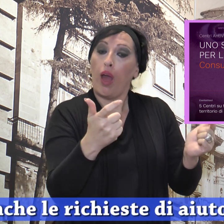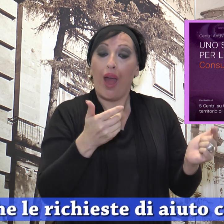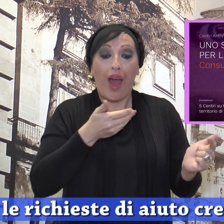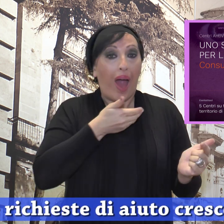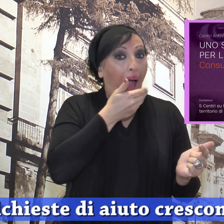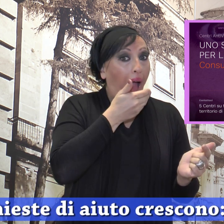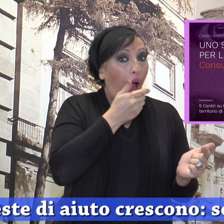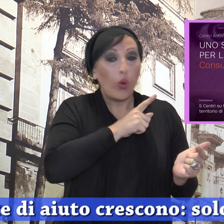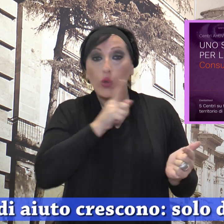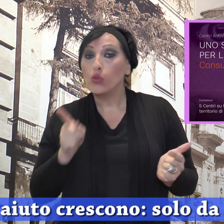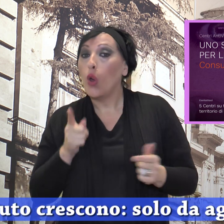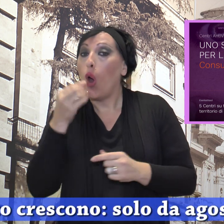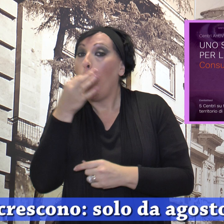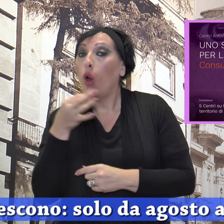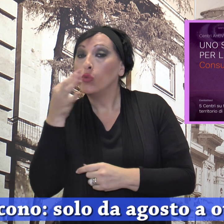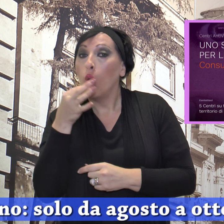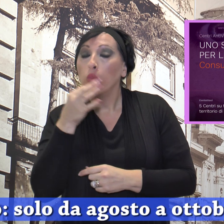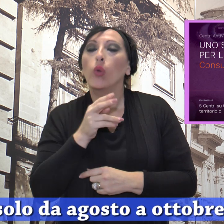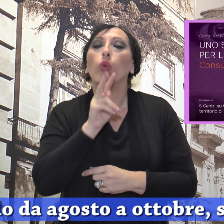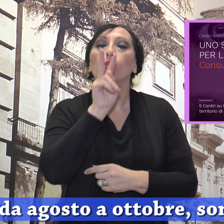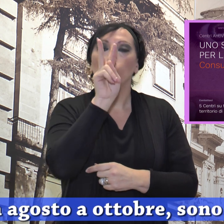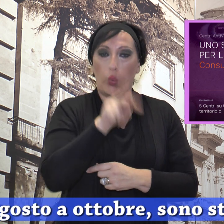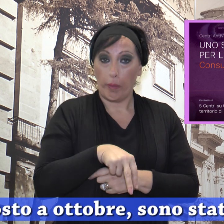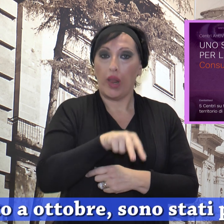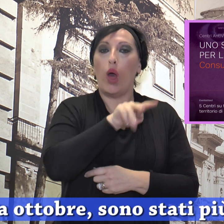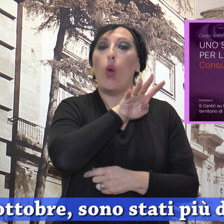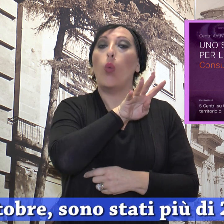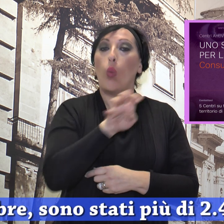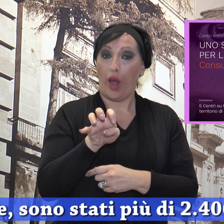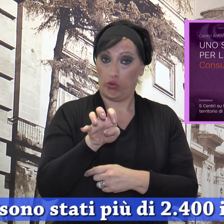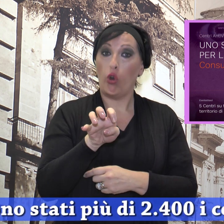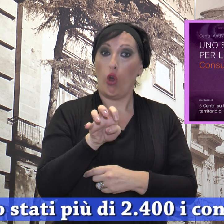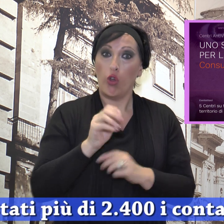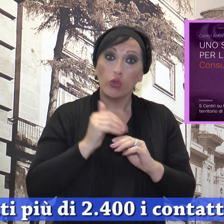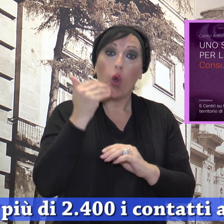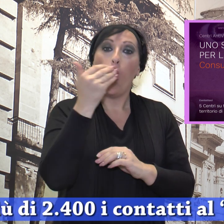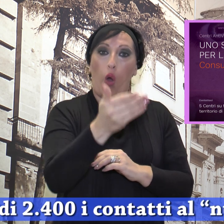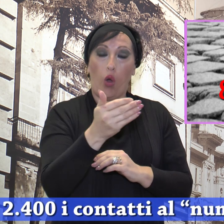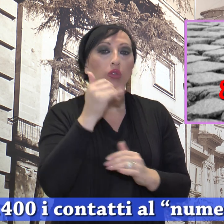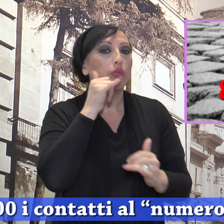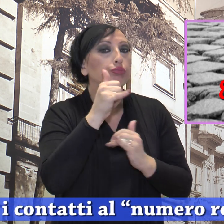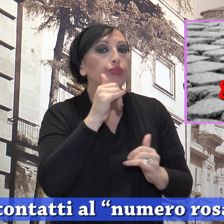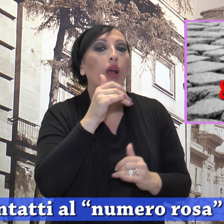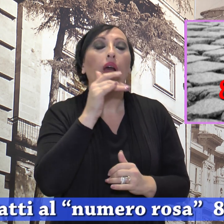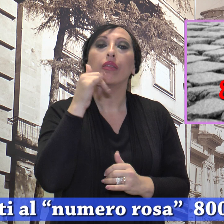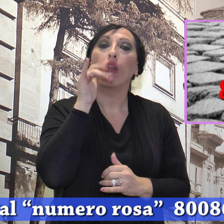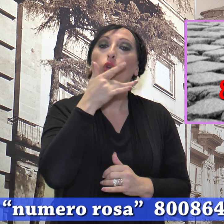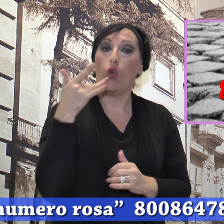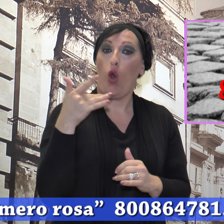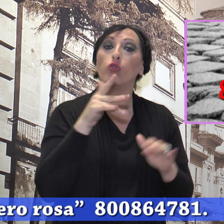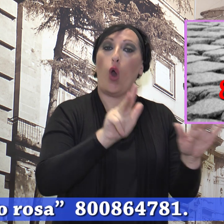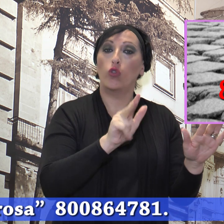ottobre sono stati più di 2400 i contatti al numero rosa 800